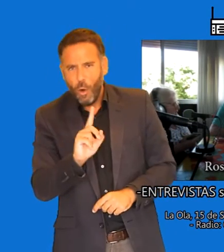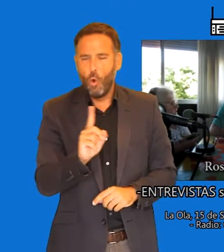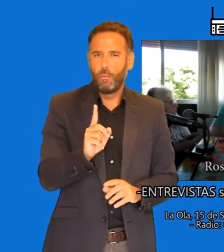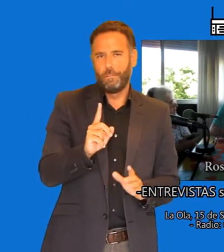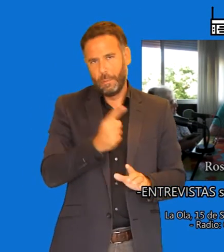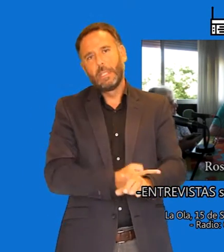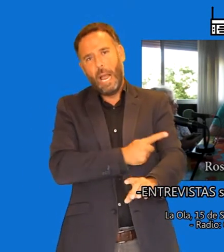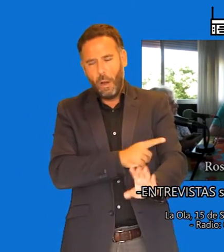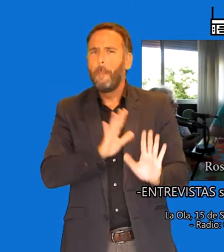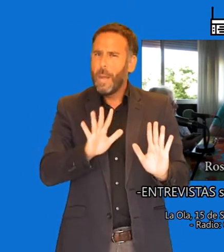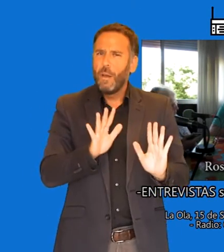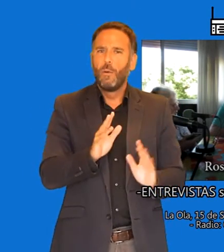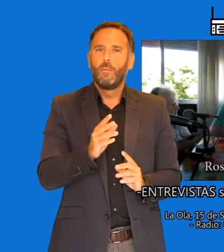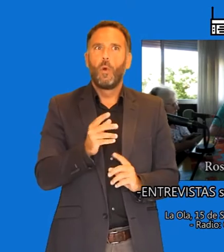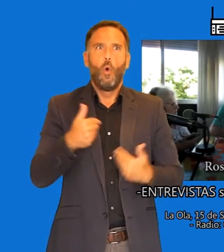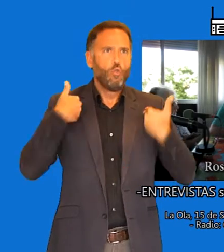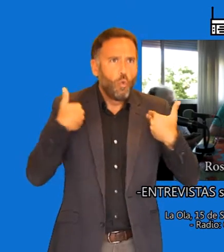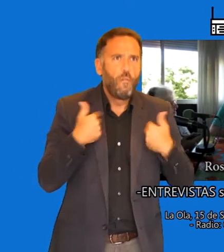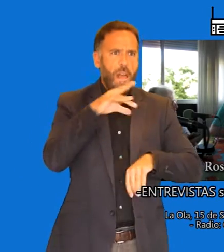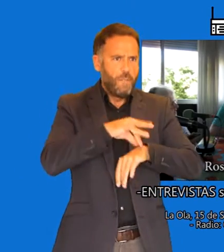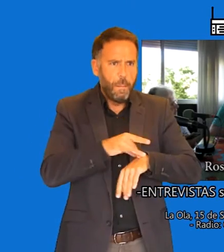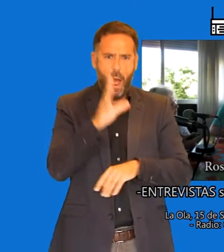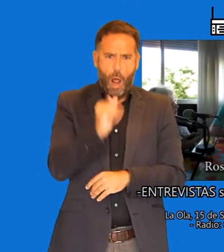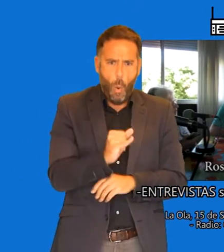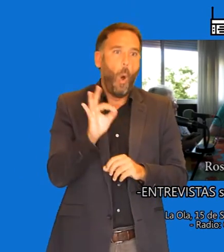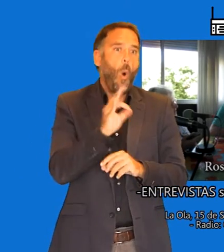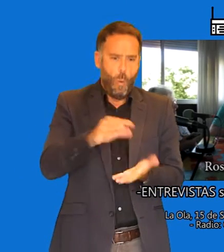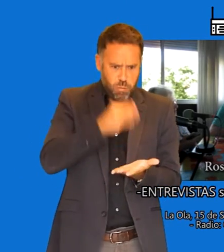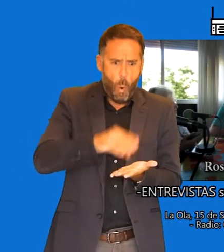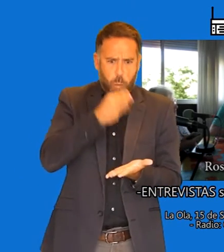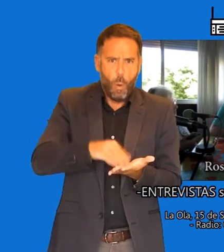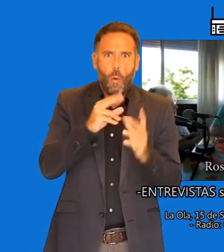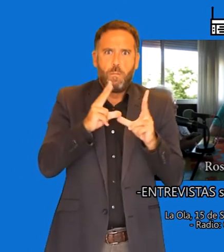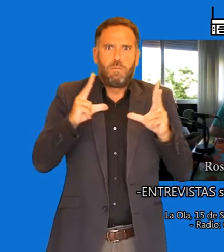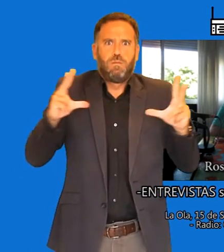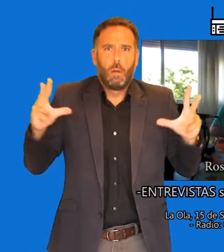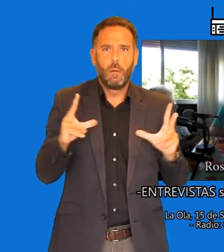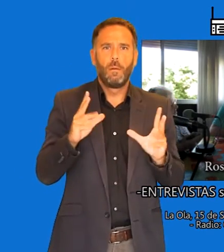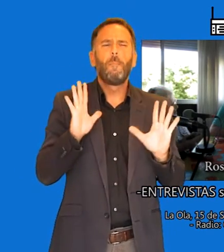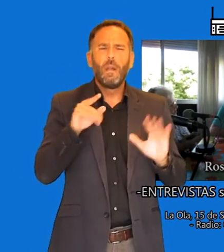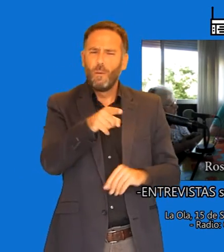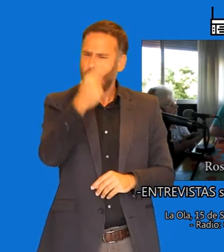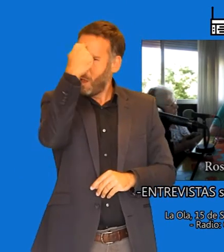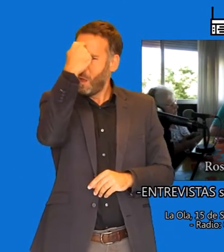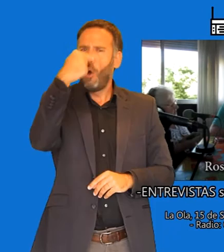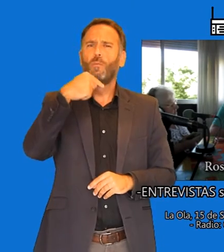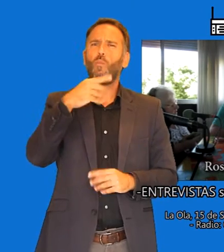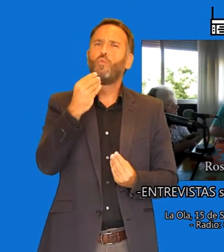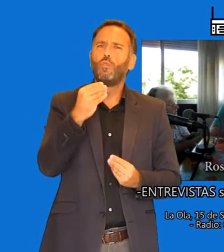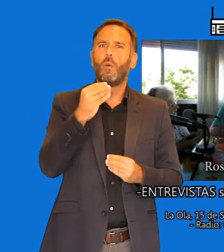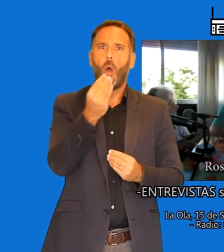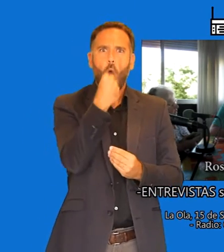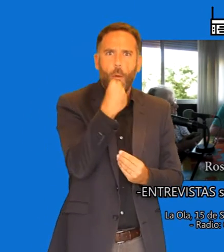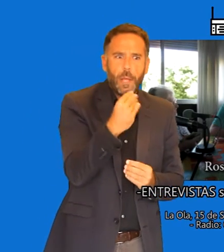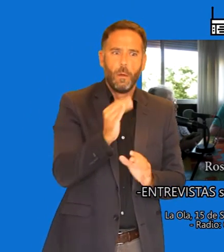que padezcan la bulimia o la anorexia, sino que ya se están preocupando demasiado... Por la alimentación. Por la alimentación y preocupando por ser demasiado